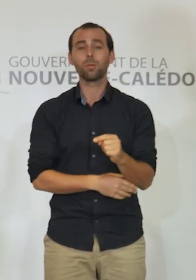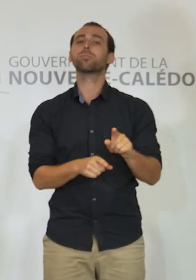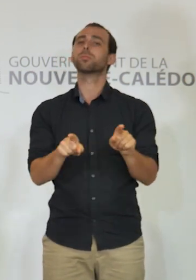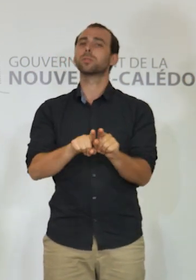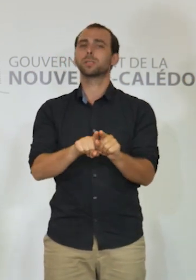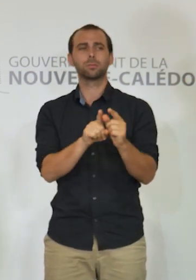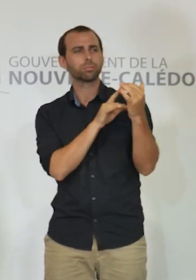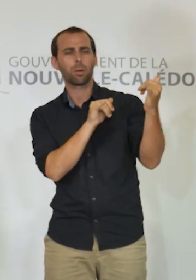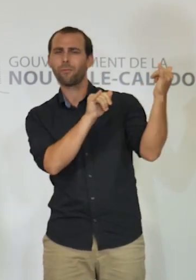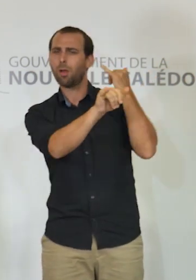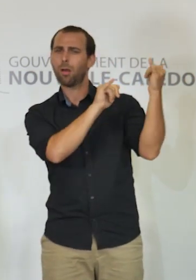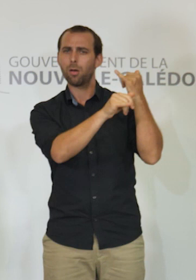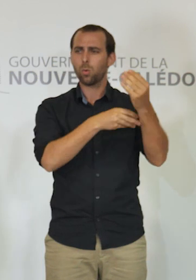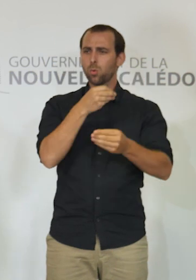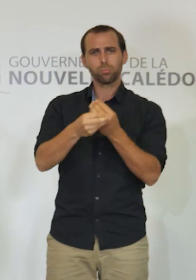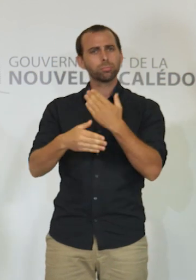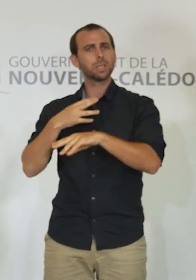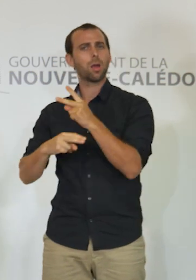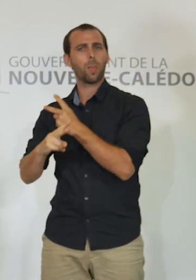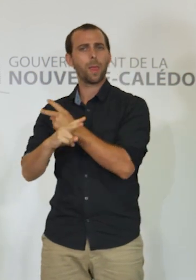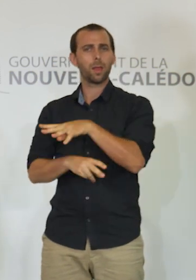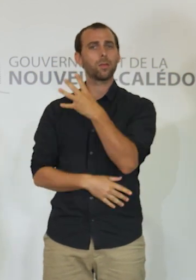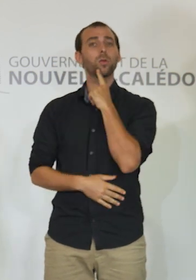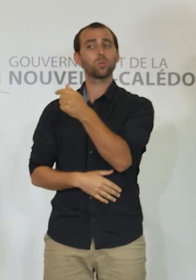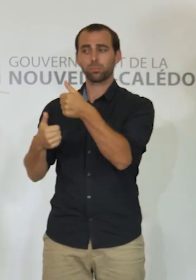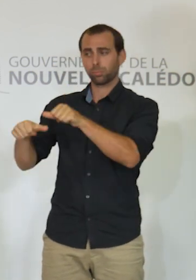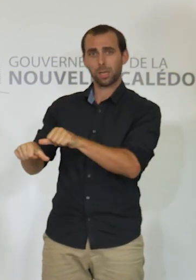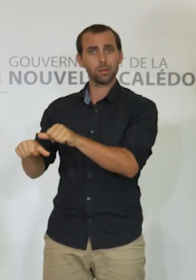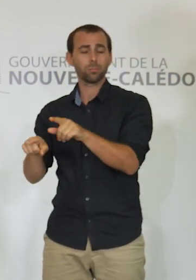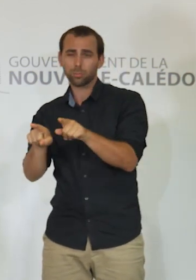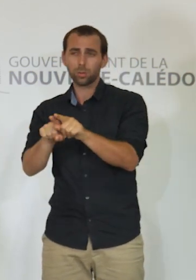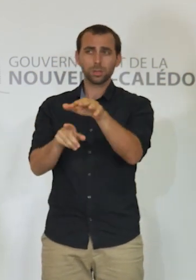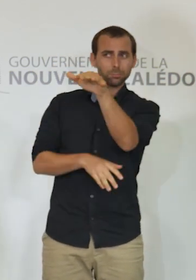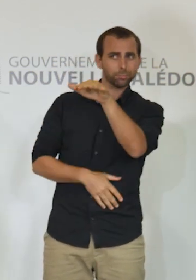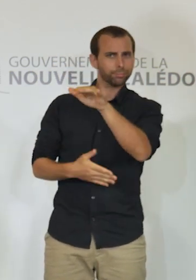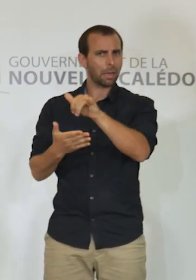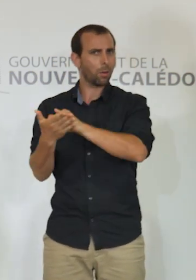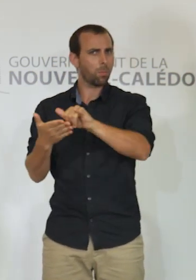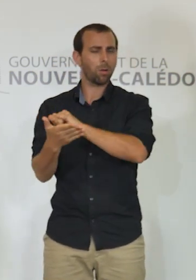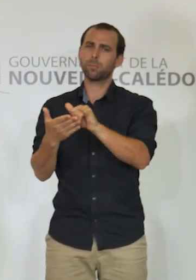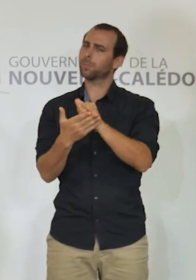vols de nos quatorzaines hôtelières, mais aussi au niveau des zones aéroportuaires.